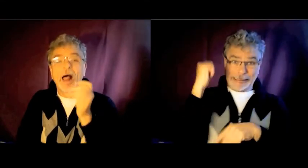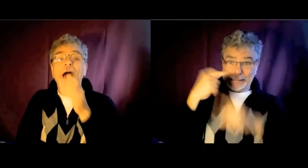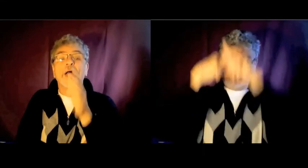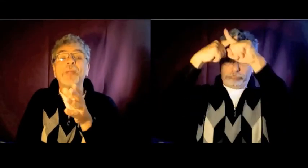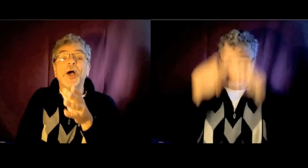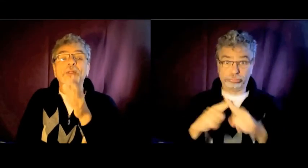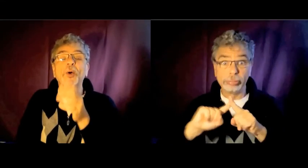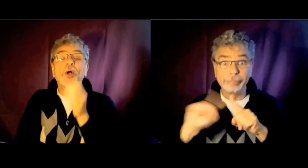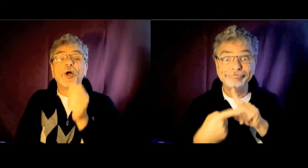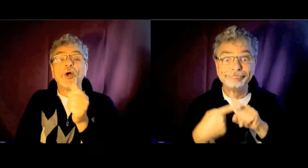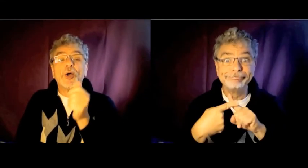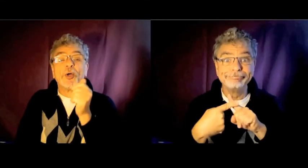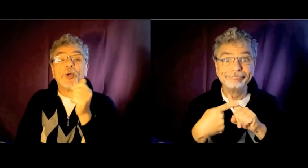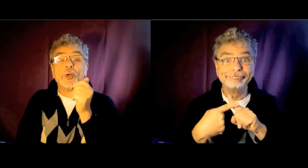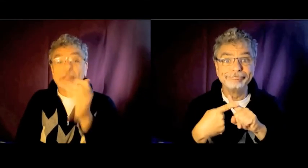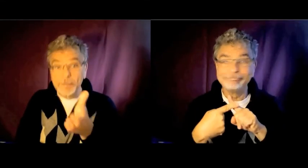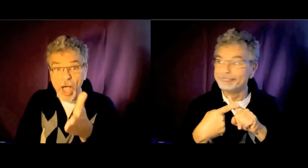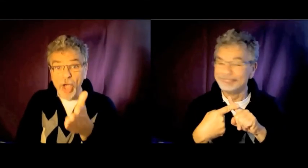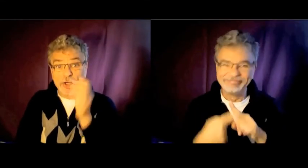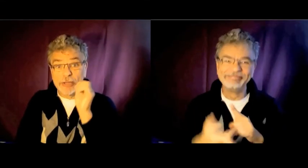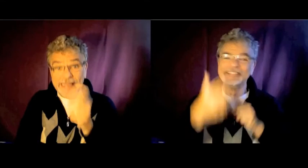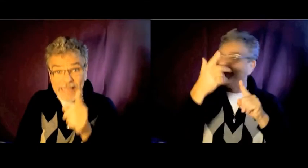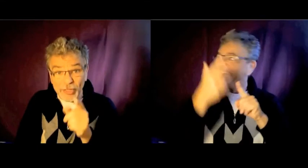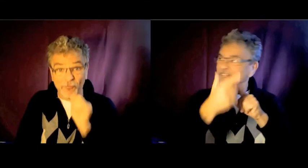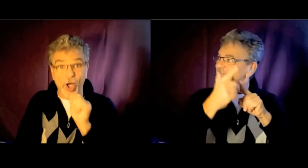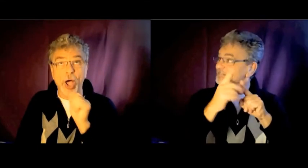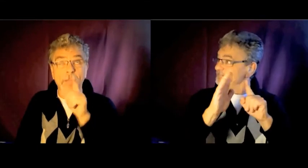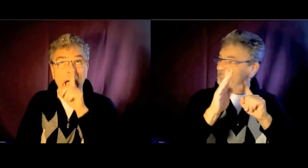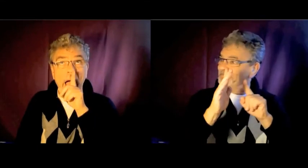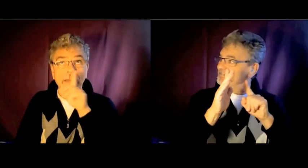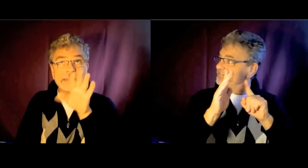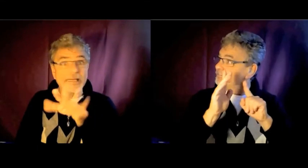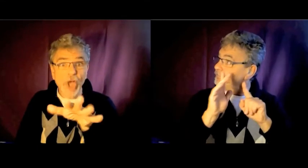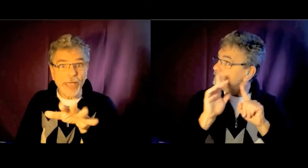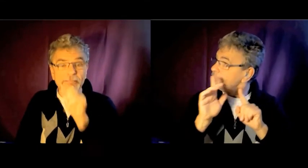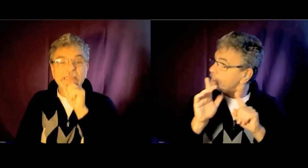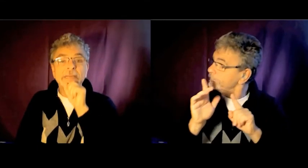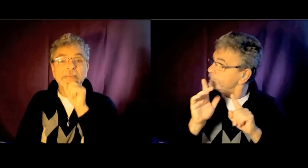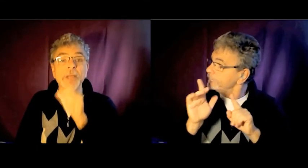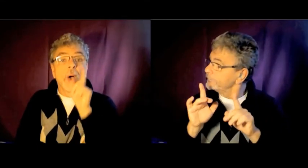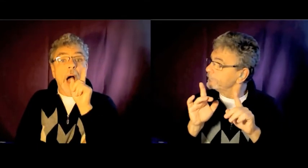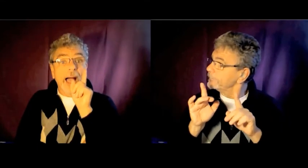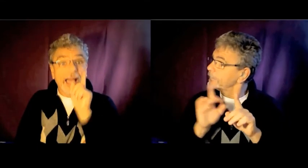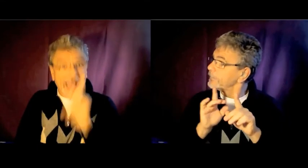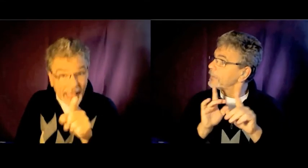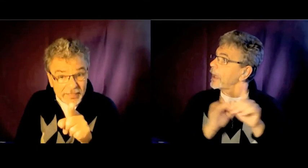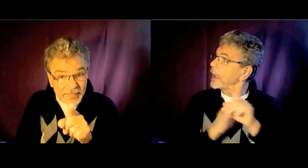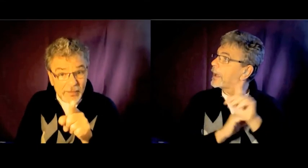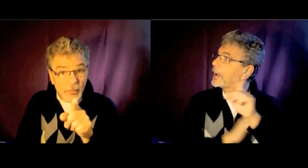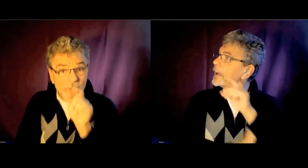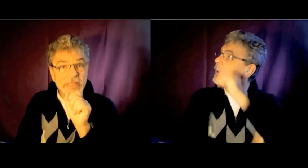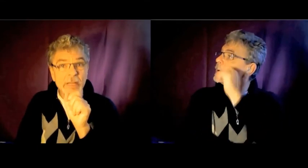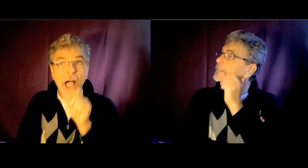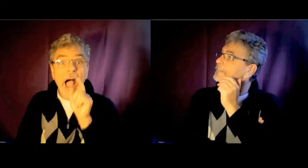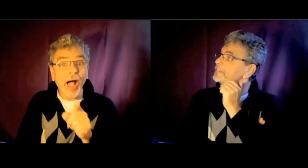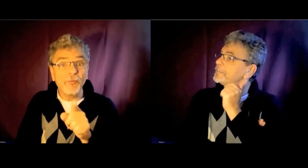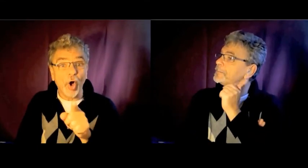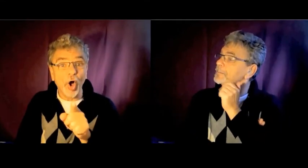alors, donc, dimanche 17 novembre à 10h30, à Rennes, au cinéma Arbor,